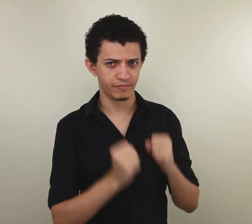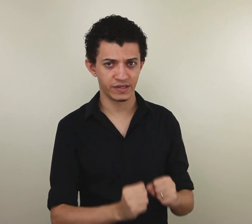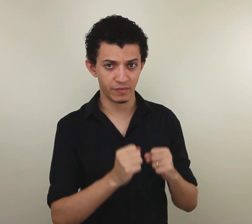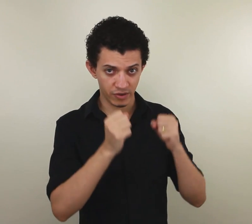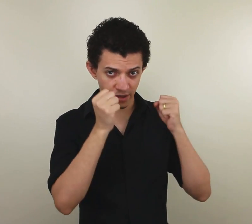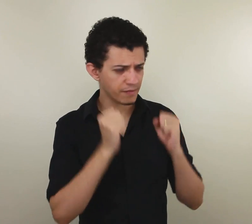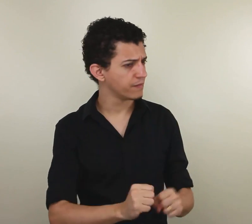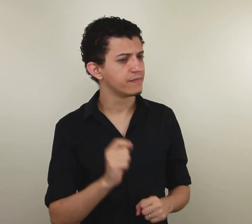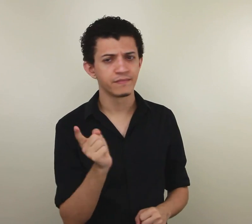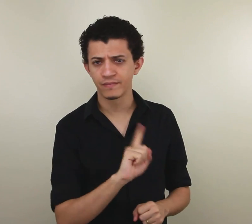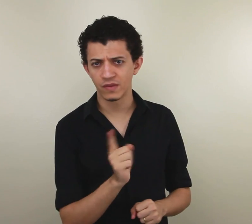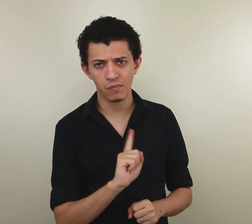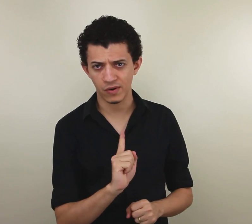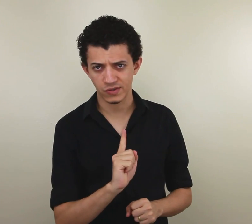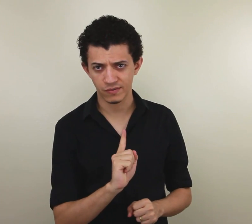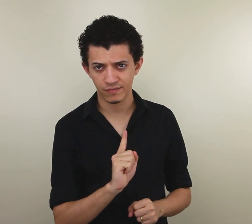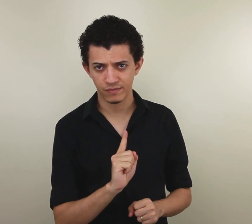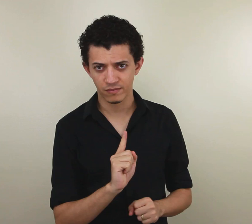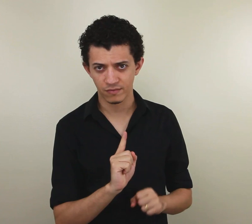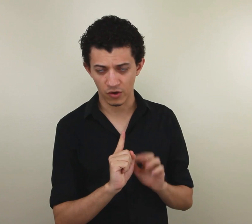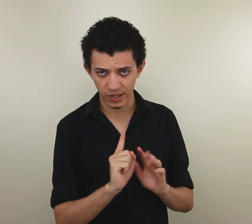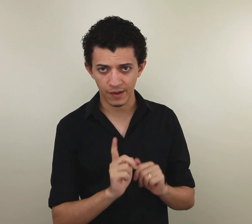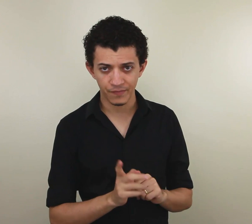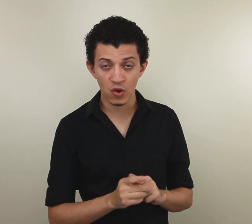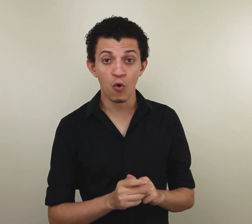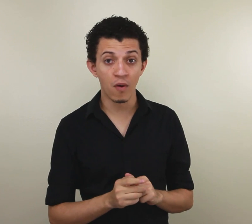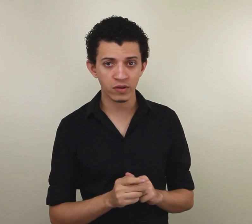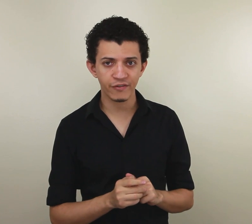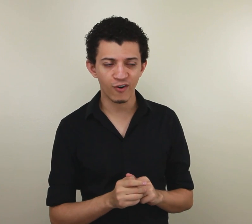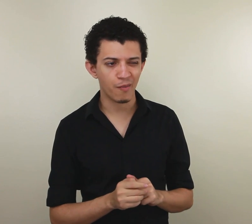Percebeu aqui? Não posso. Ok. Uma outra forma.